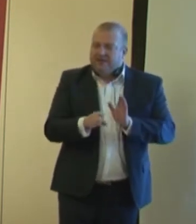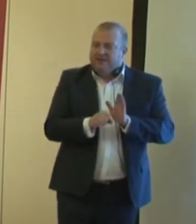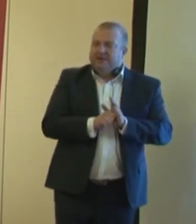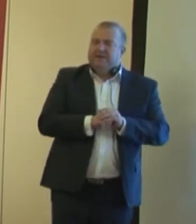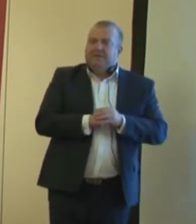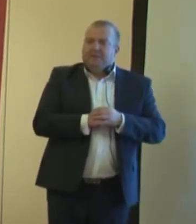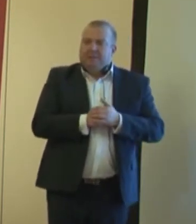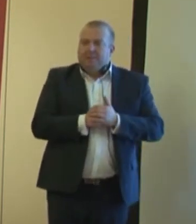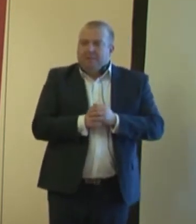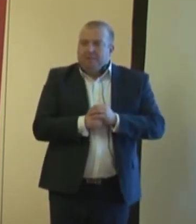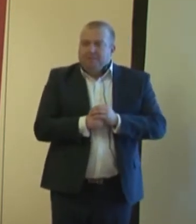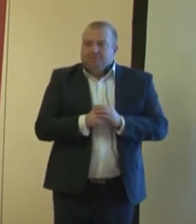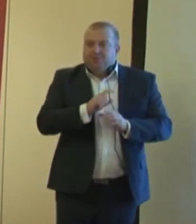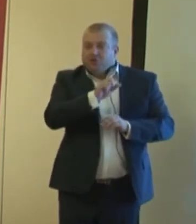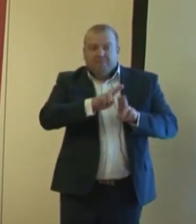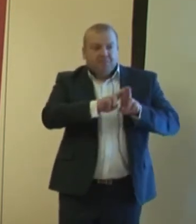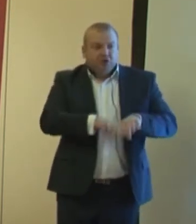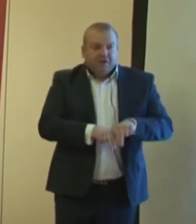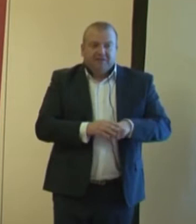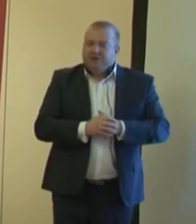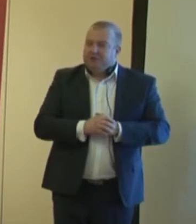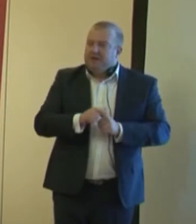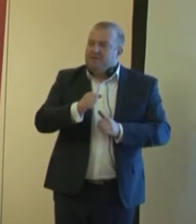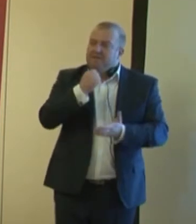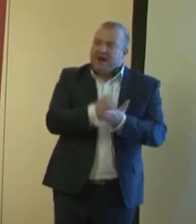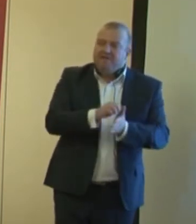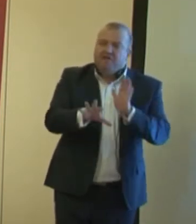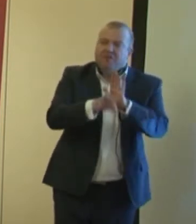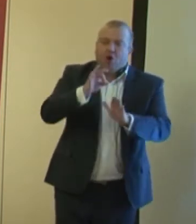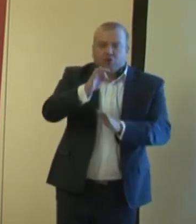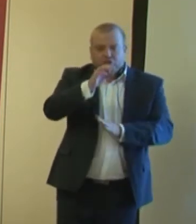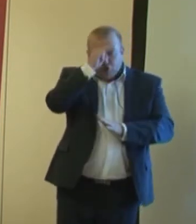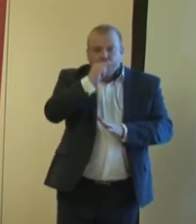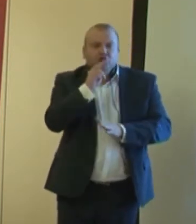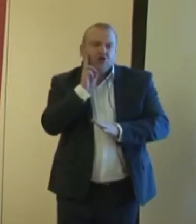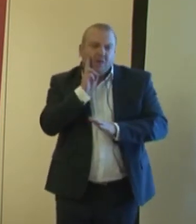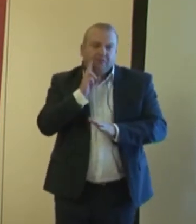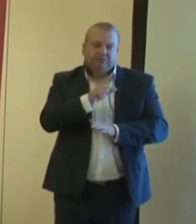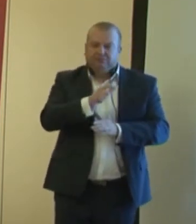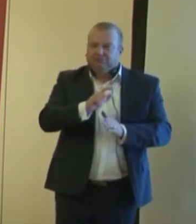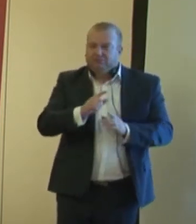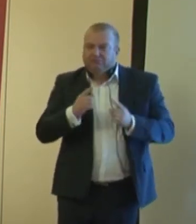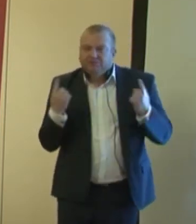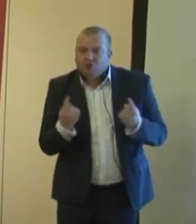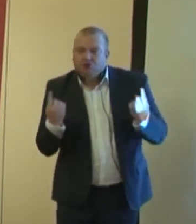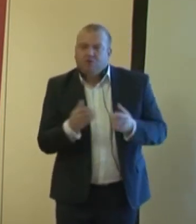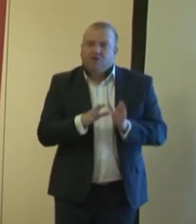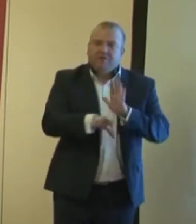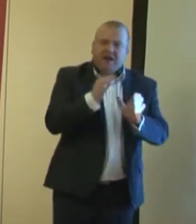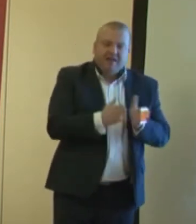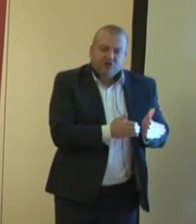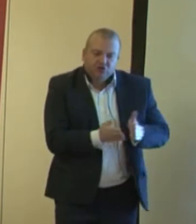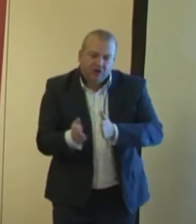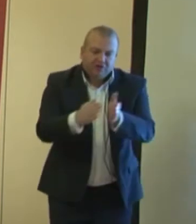Że pozostawiliśmy prawo wyboru rodzicom w sposobu wybrania ścieżki